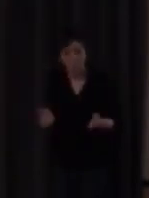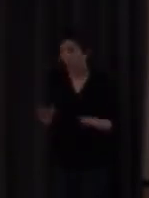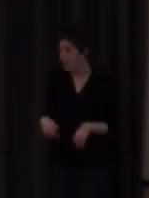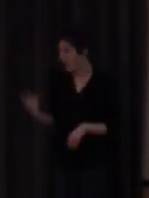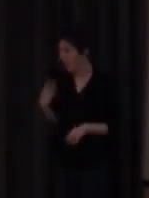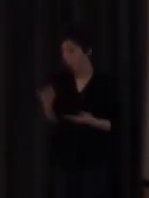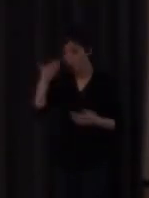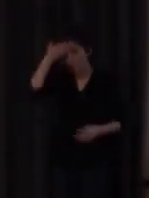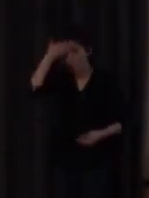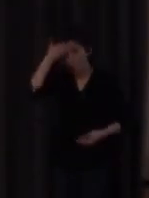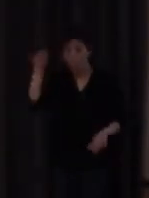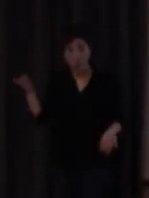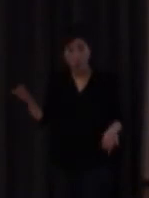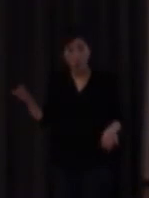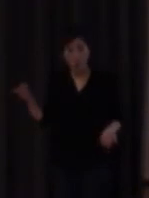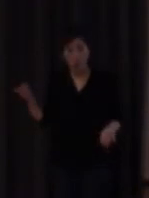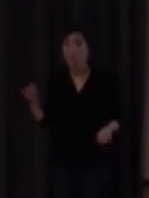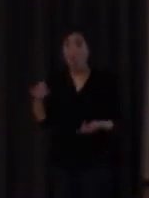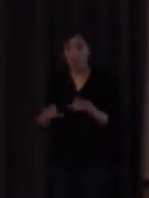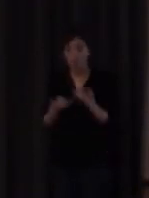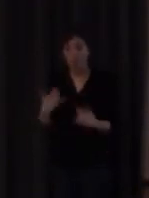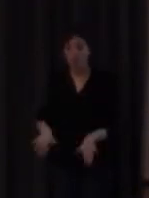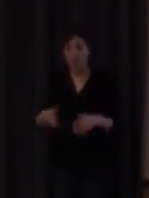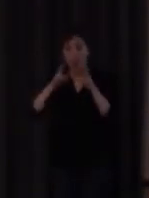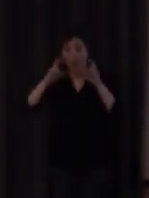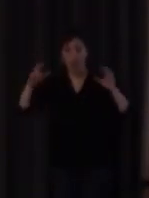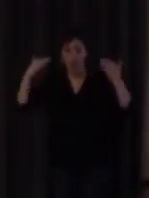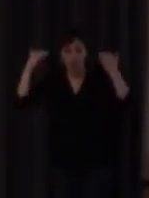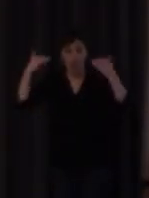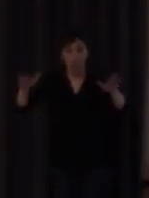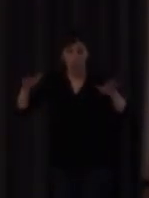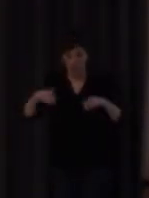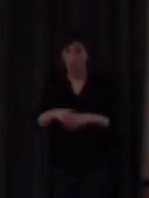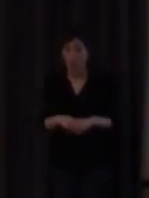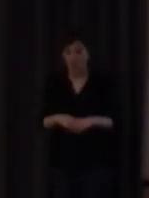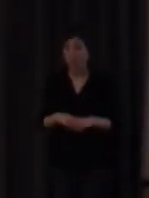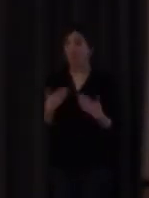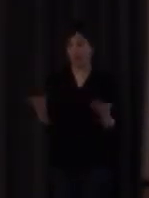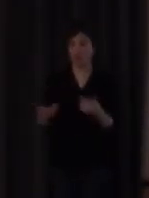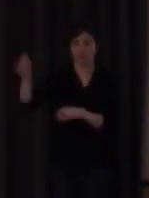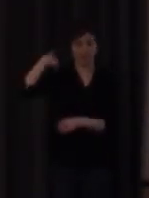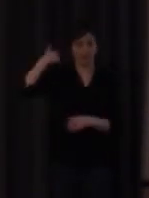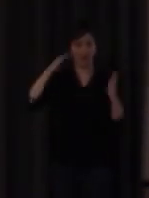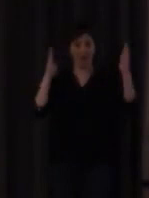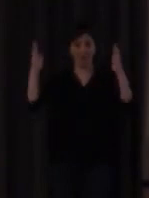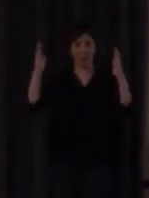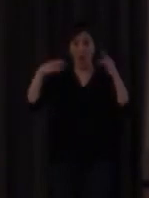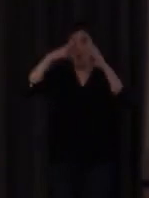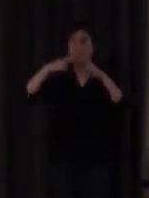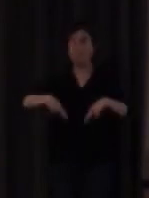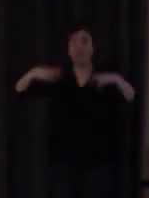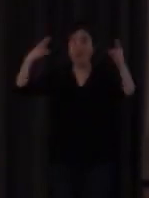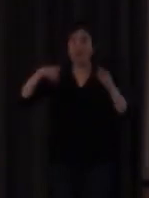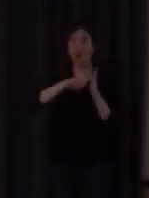anda pues tienen un problema grave por ese entonces se publicaba la